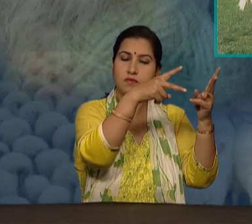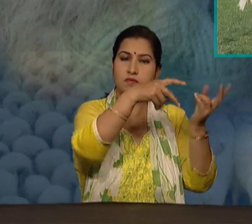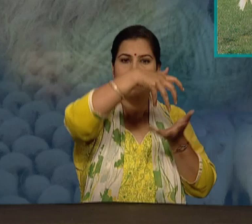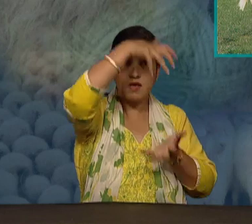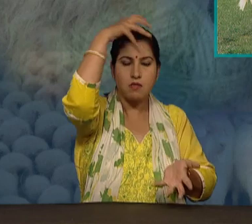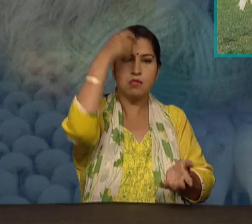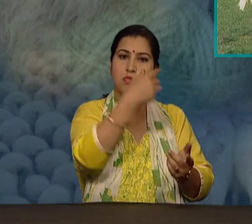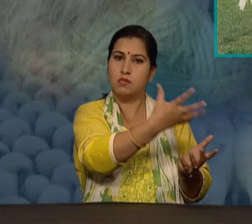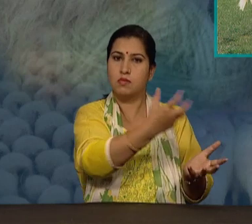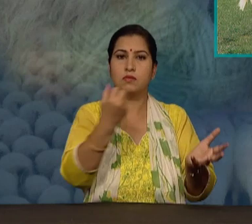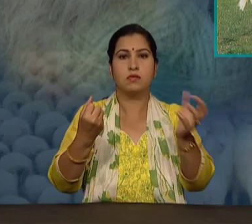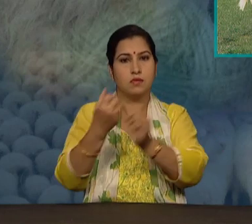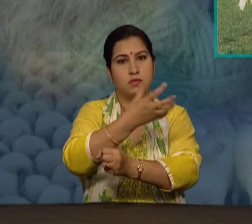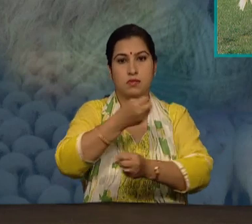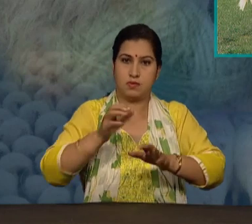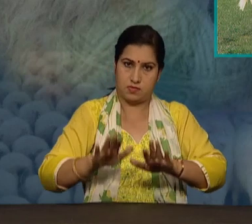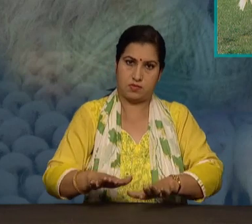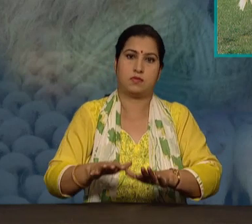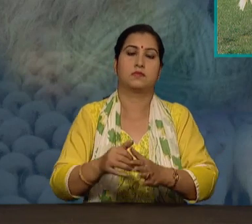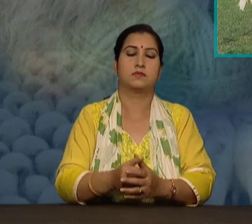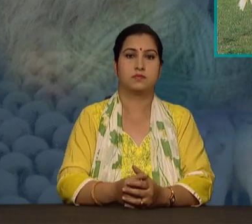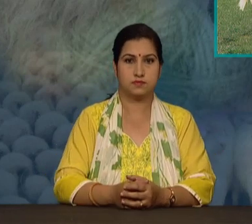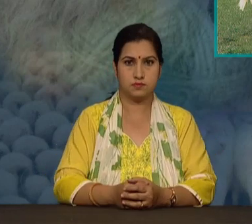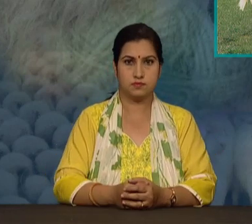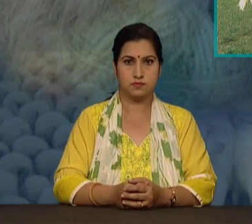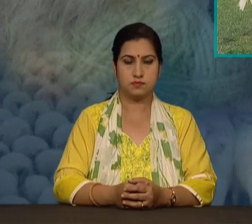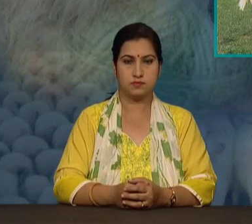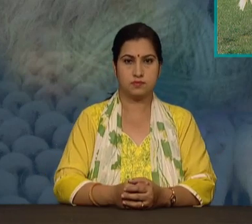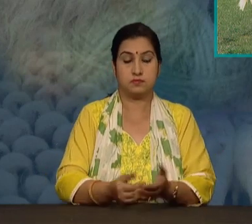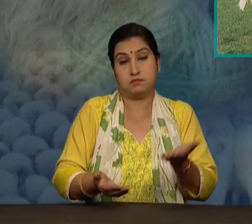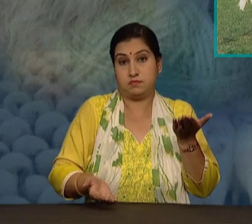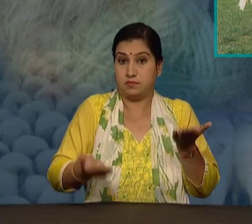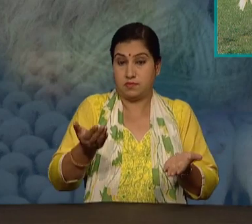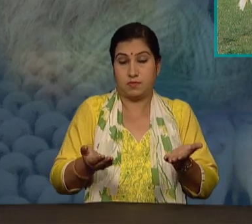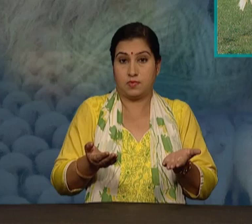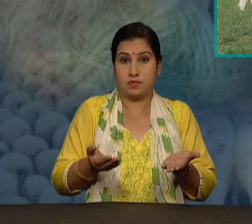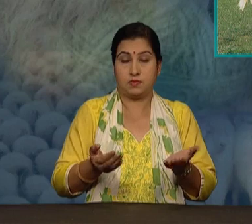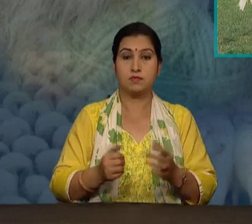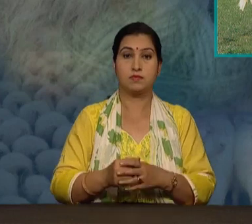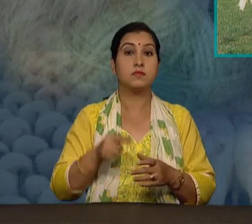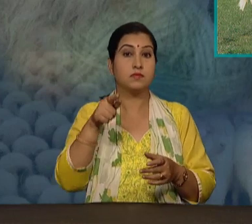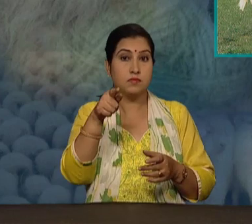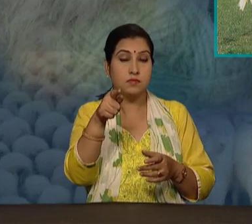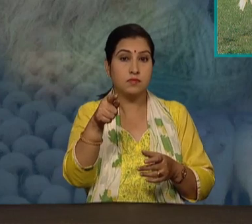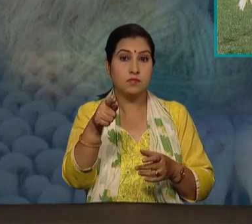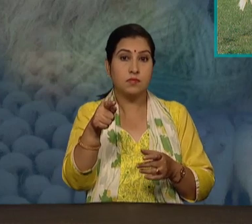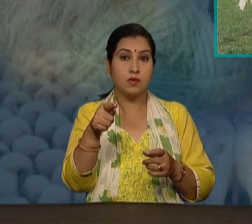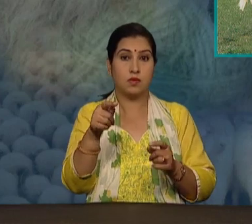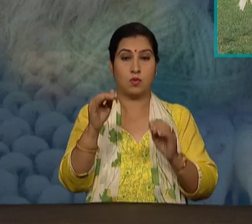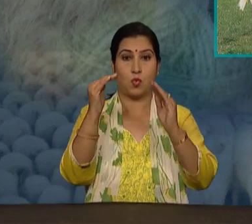प्राप्त की जाती है हो सकता है आपके शेत्र में